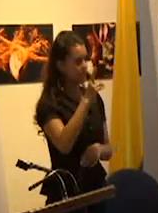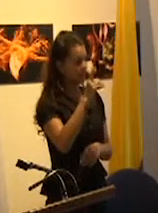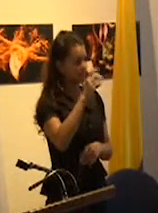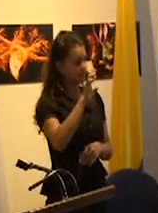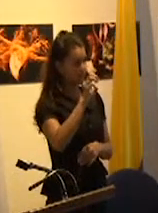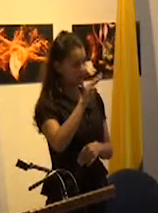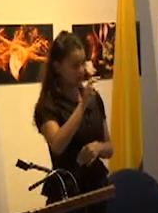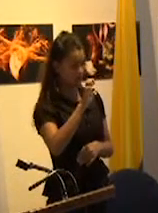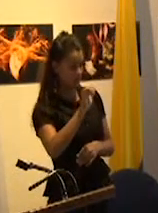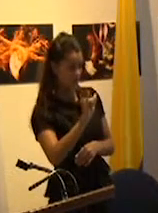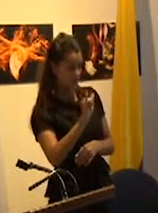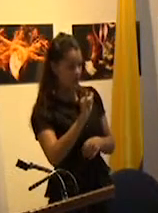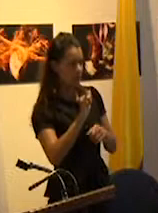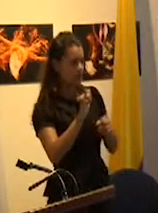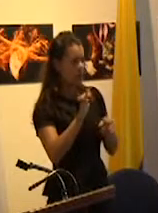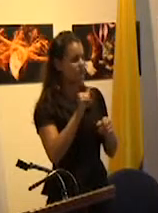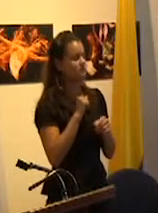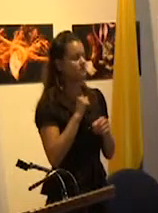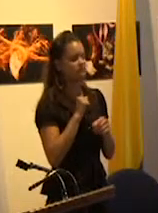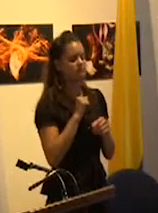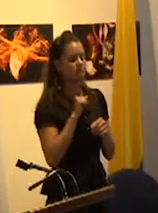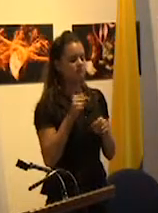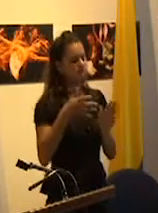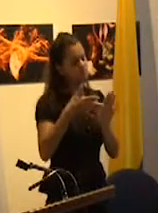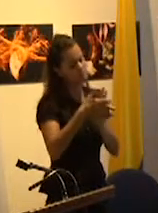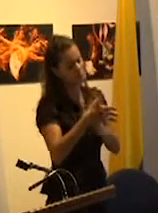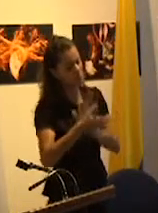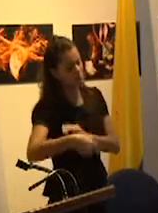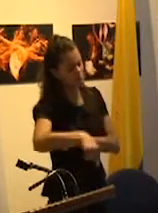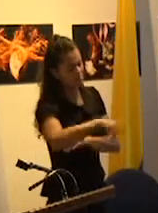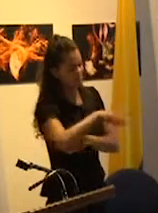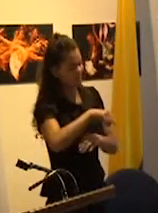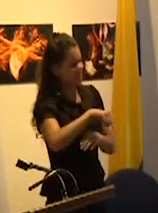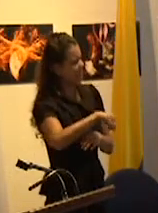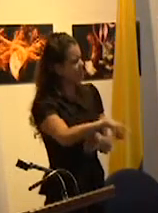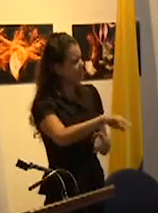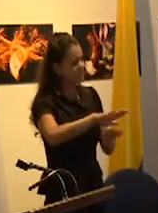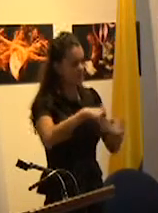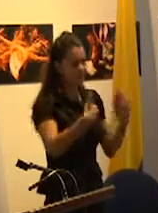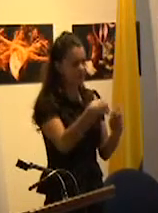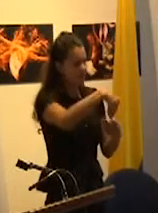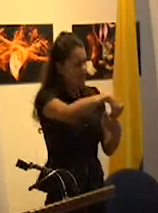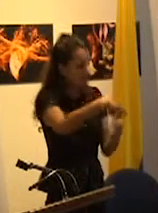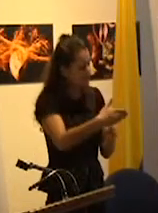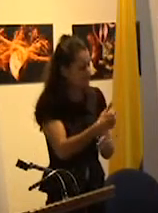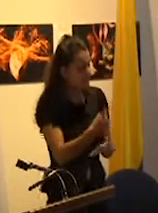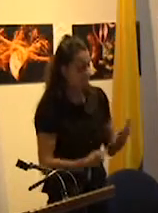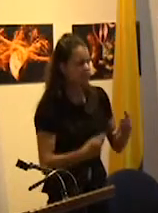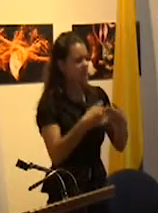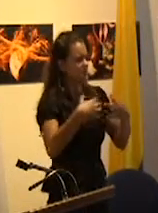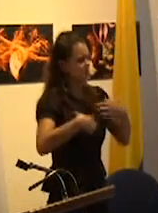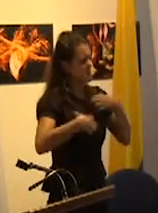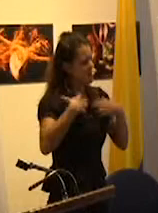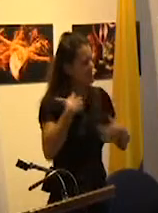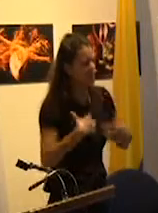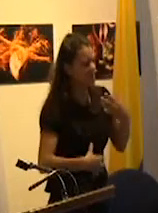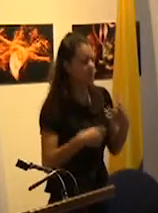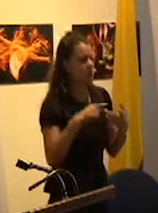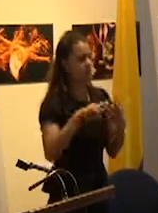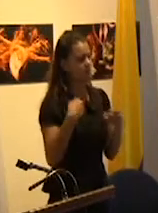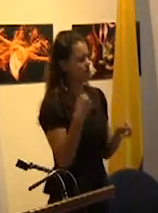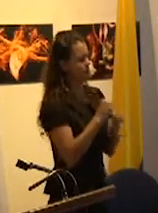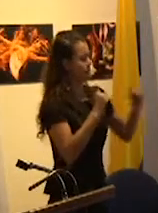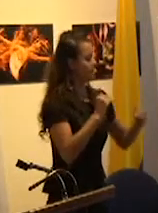parte de los docentes a motivaciones espurias en el ámbito escolar como el miedo la rivalidad los juicios de